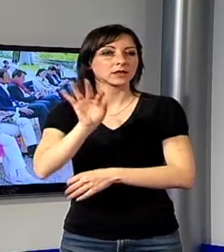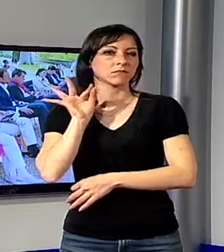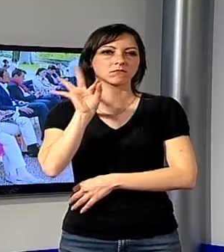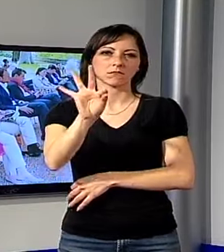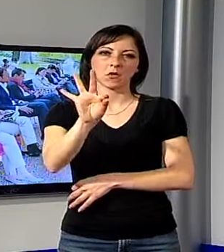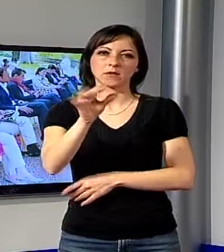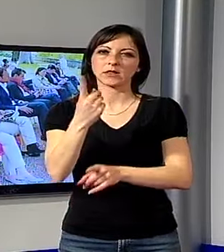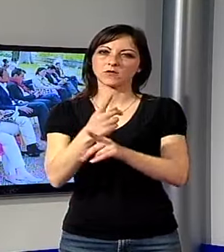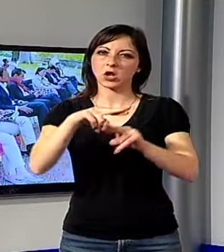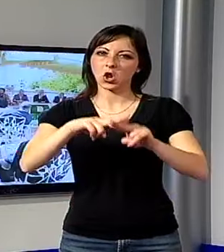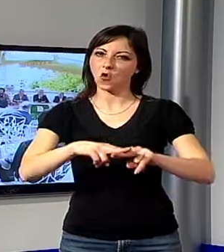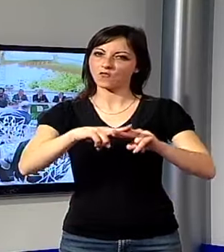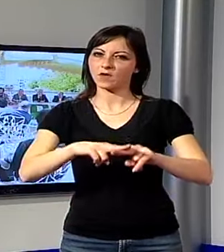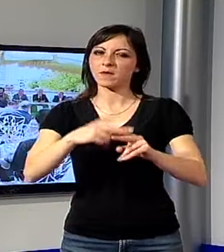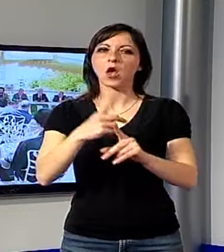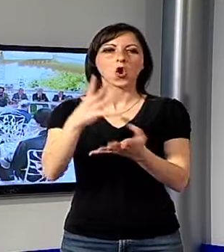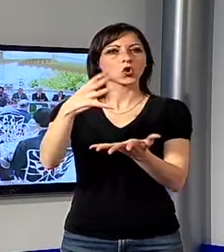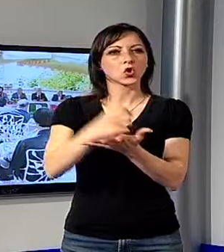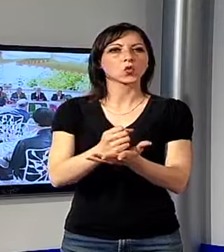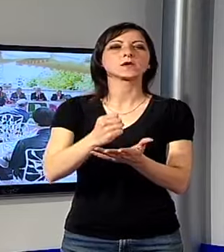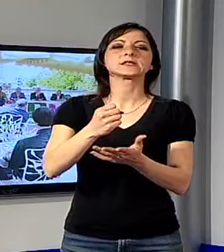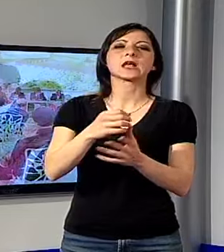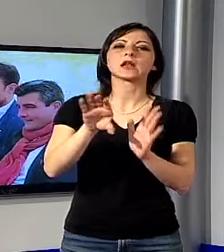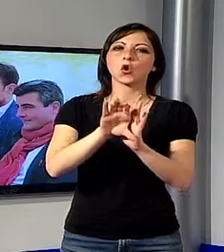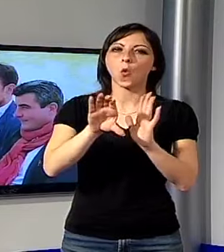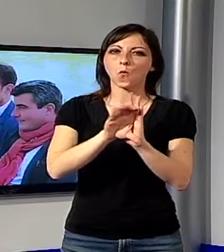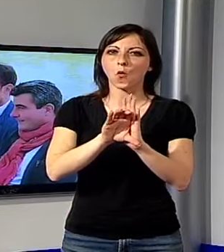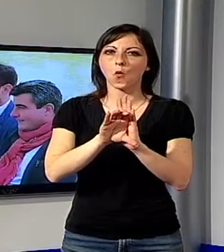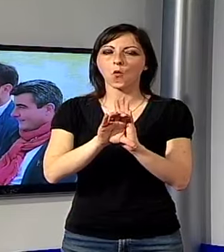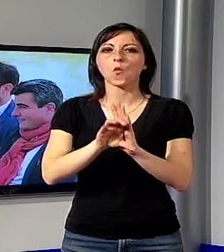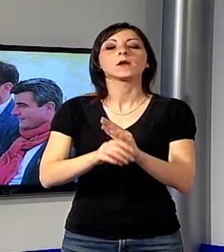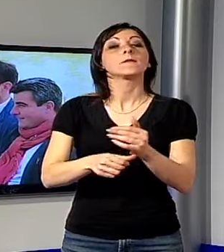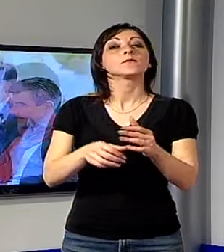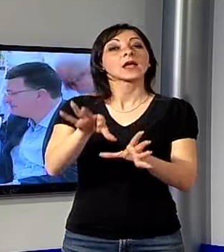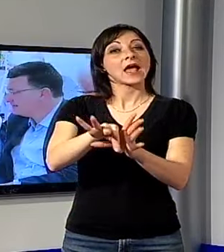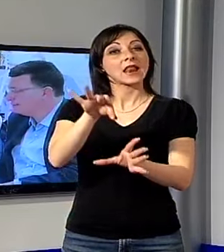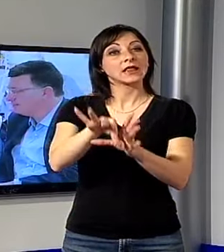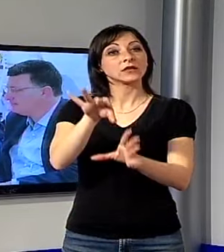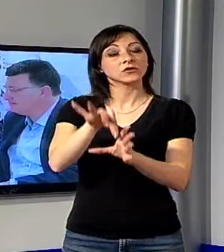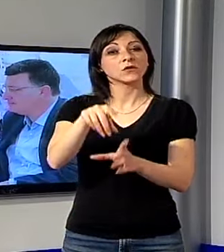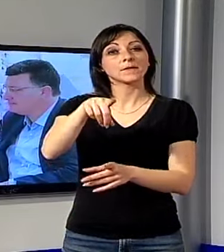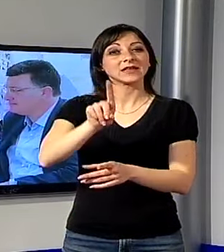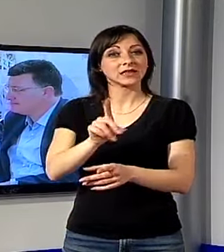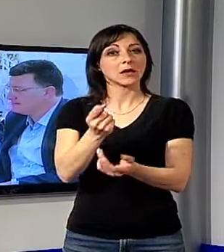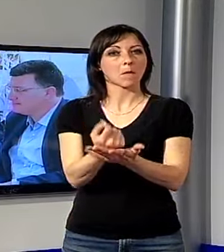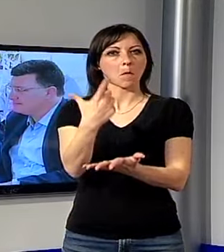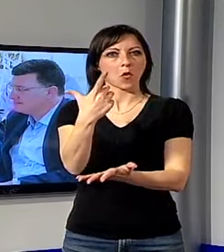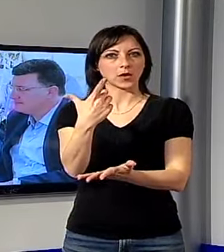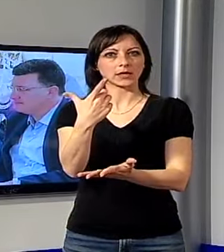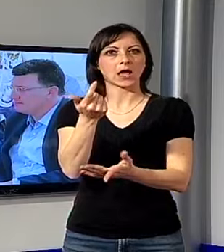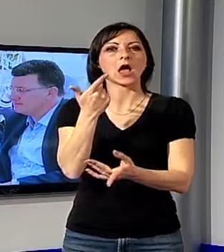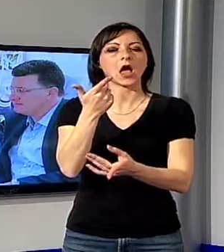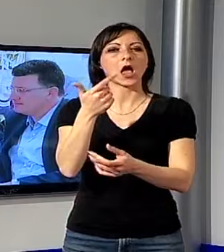molto per confermarsi o riconquistare i municipi. La tornata elettorale per il PD è di quelle davvero importanti,